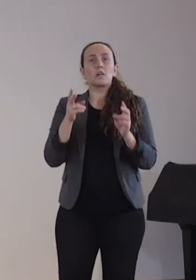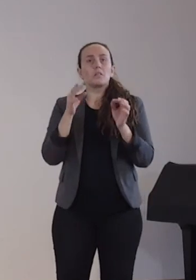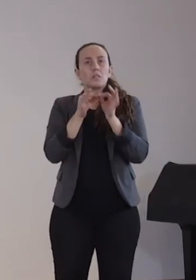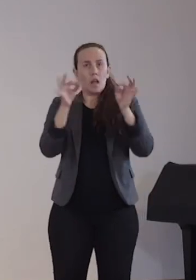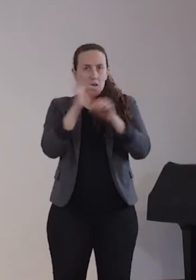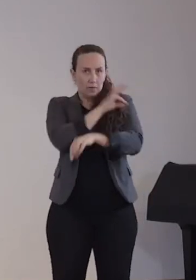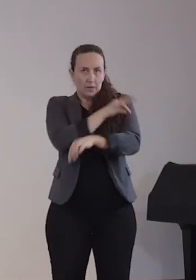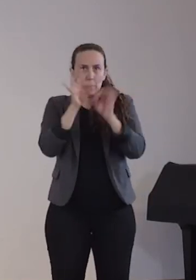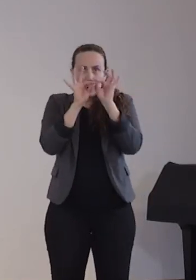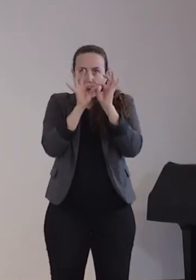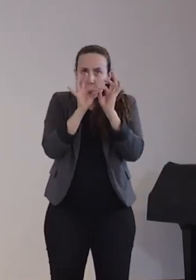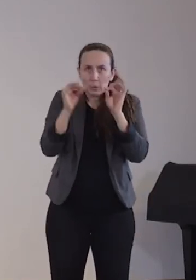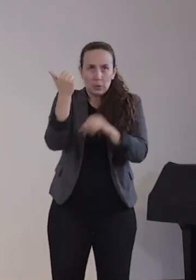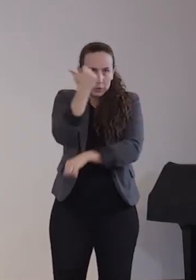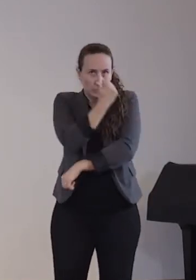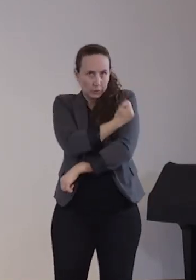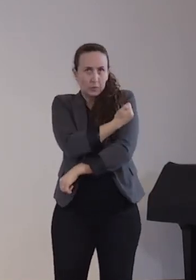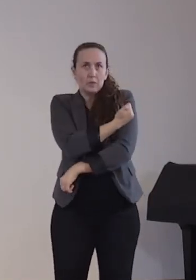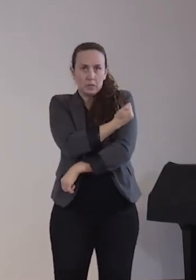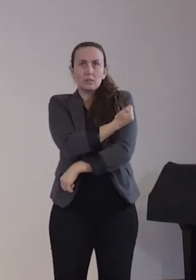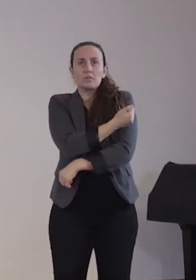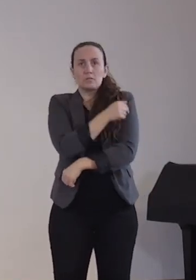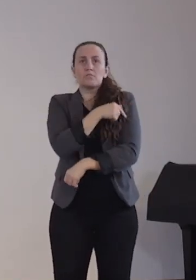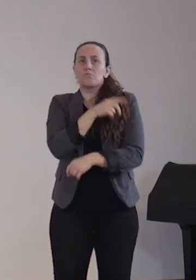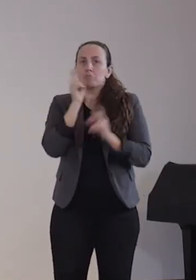relevante Notung unwahrscheinlich ist.